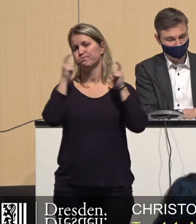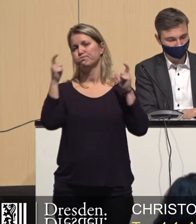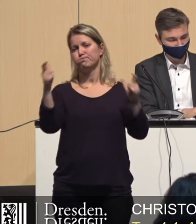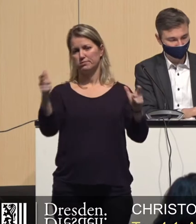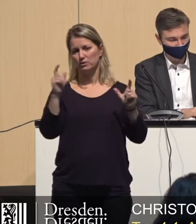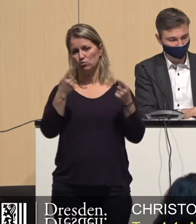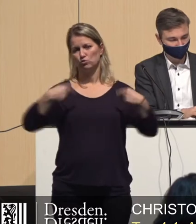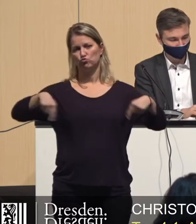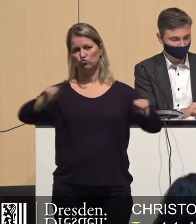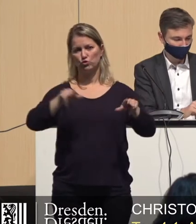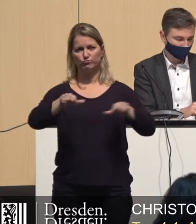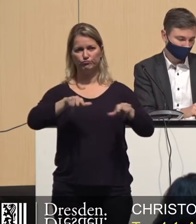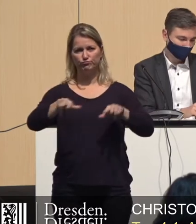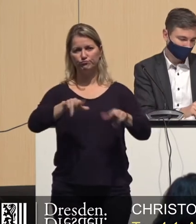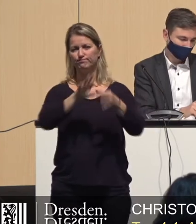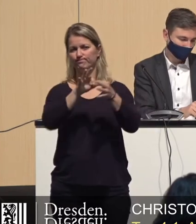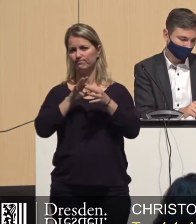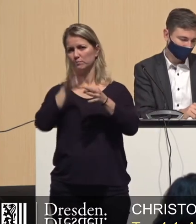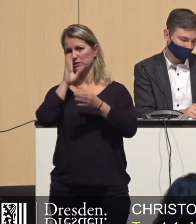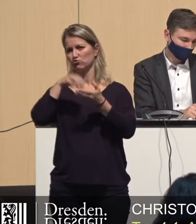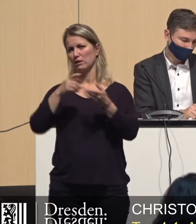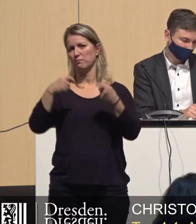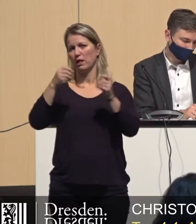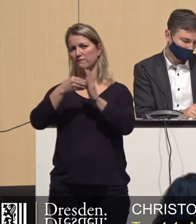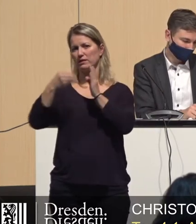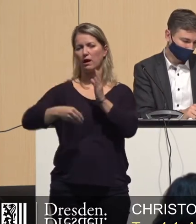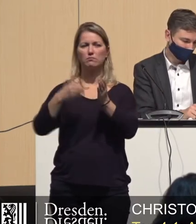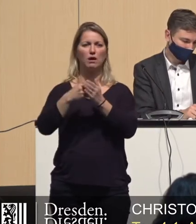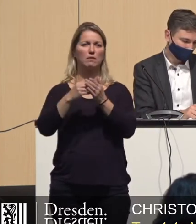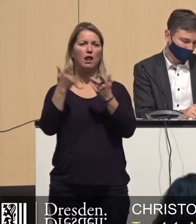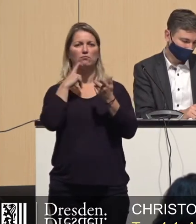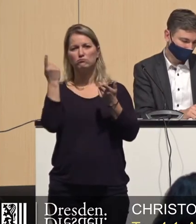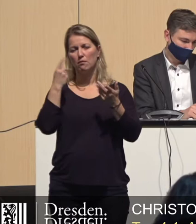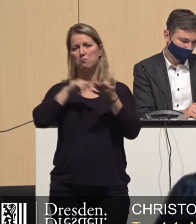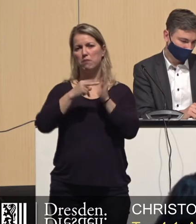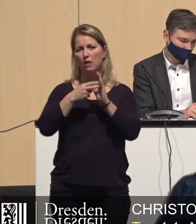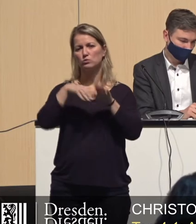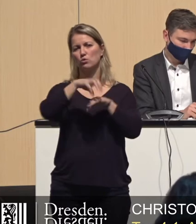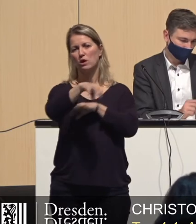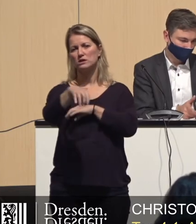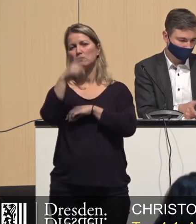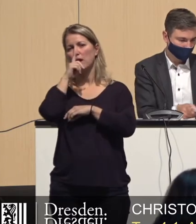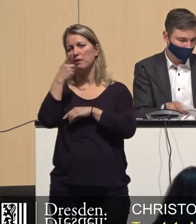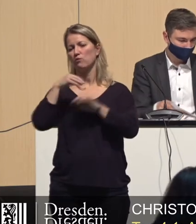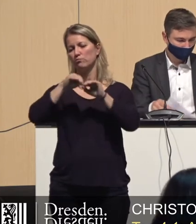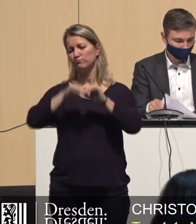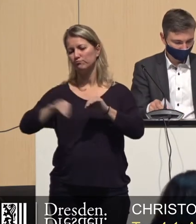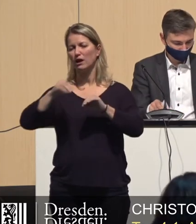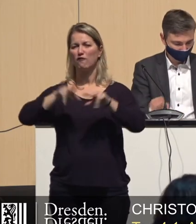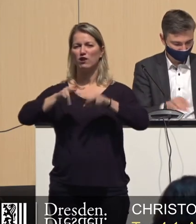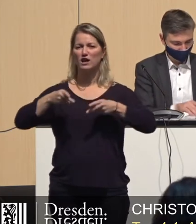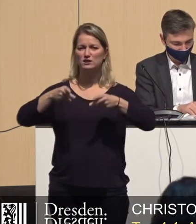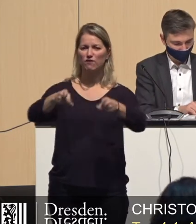Grundstücken über städtebauliche Verträge. Beispielsweise Planungsklosten, Flächenabtretungen, beispielsweise für Grünflächen und Verkehrswege,